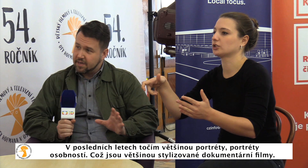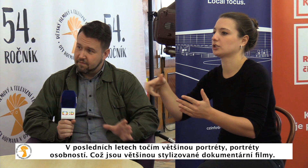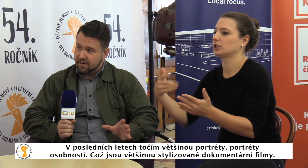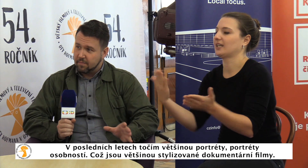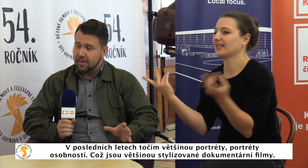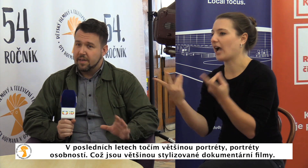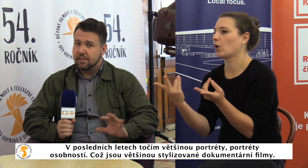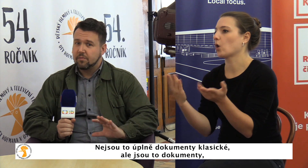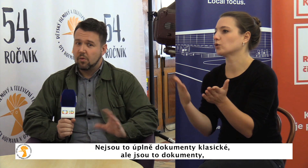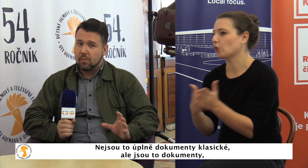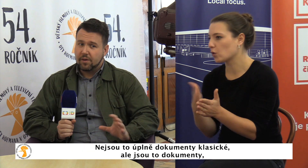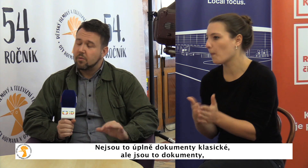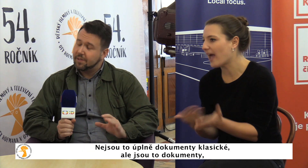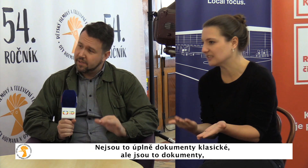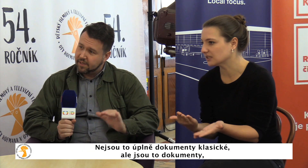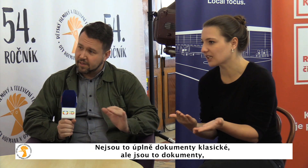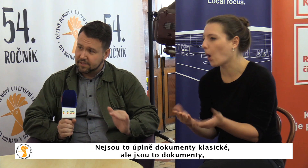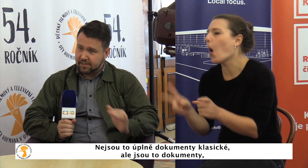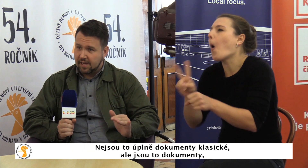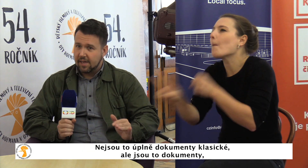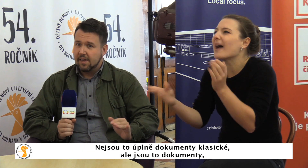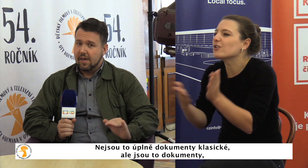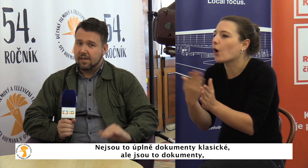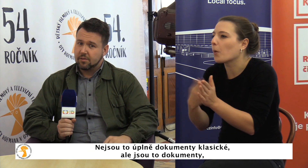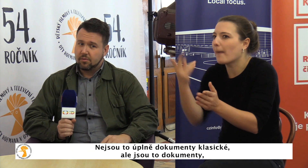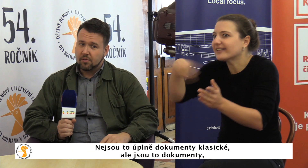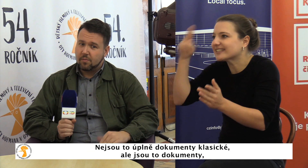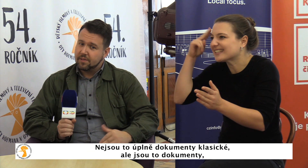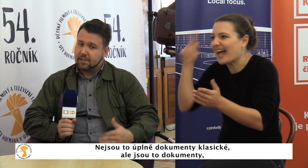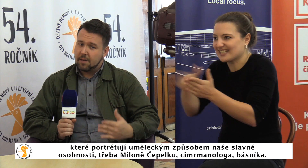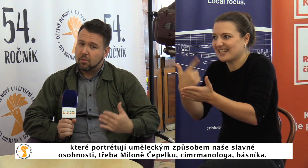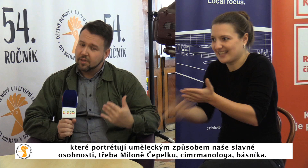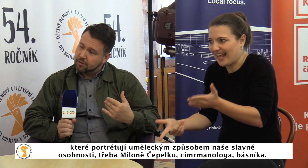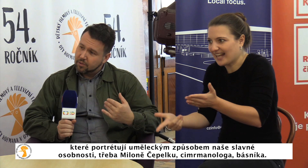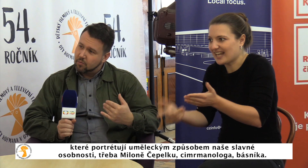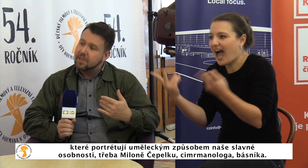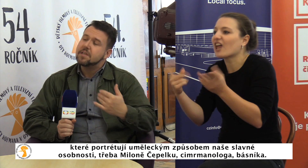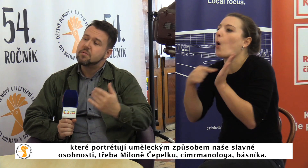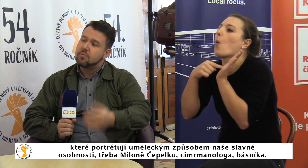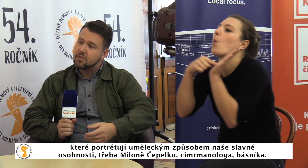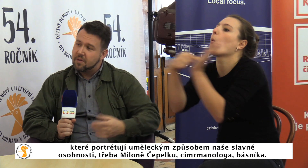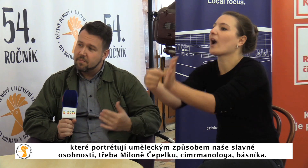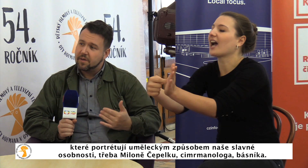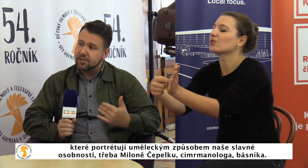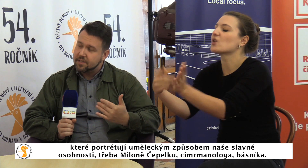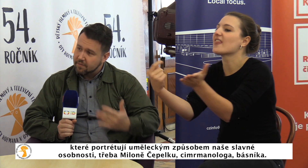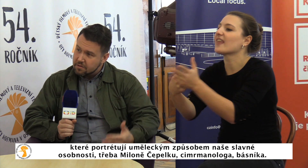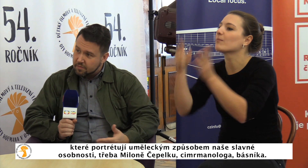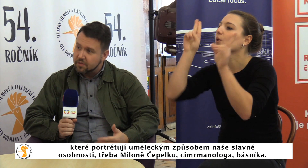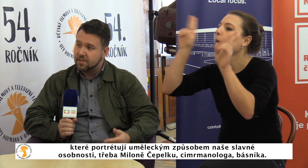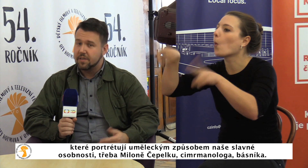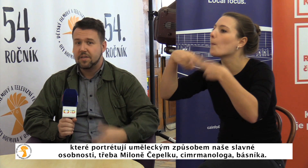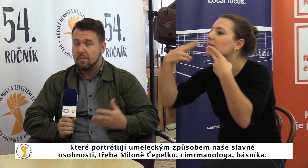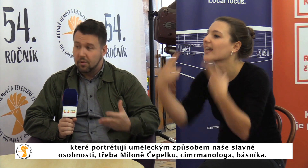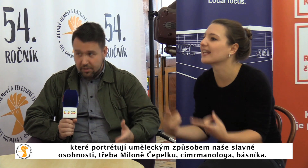dokumentární filmy. Nejsou to úplně dokumenty klasické, ale jsou to dokumenty, které portrétují uměleckým způsobem naše slavné